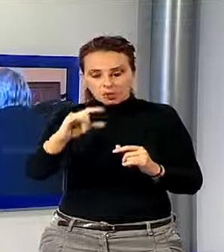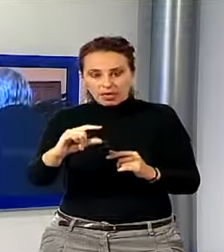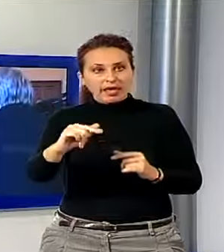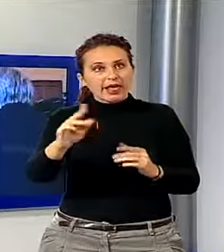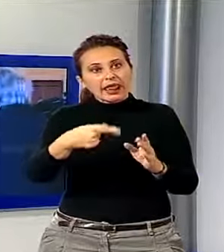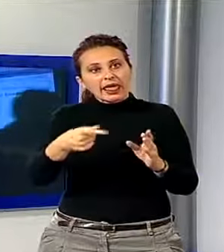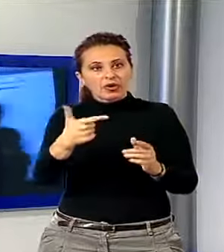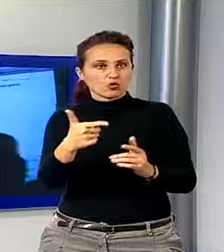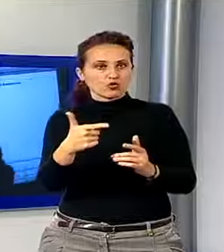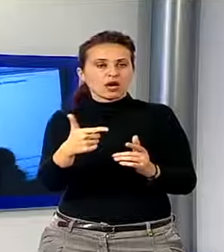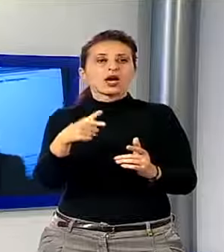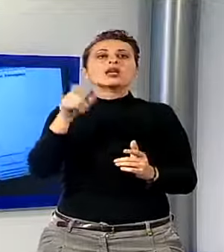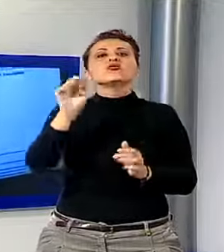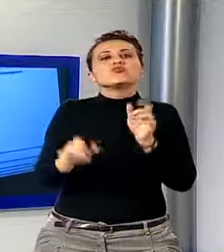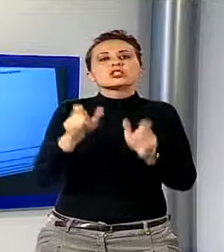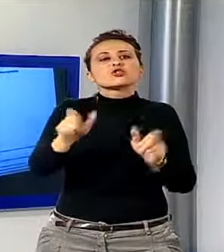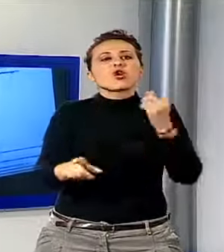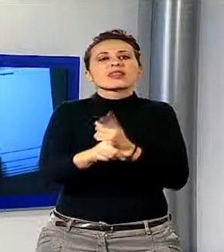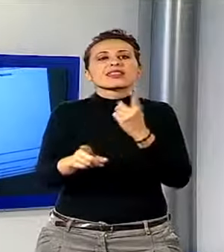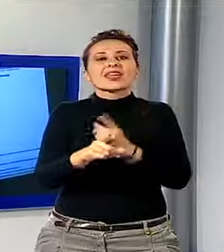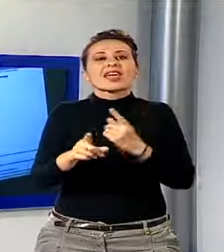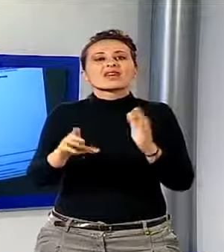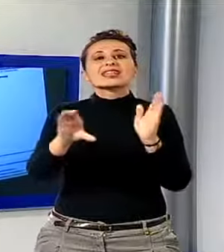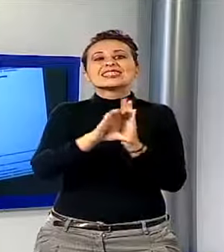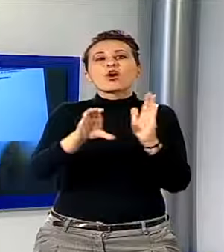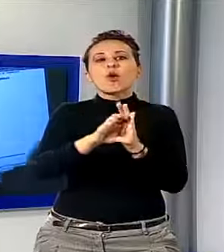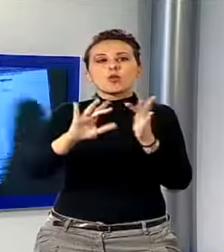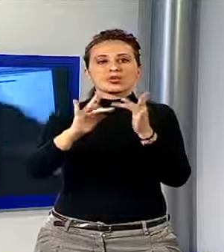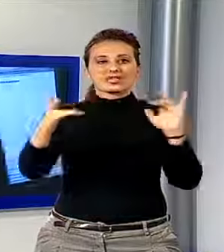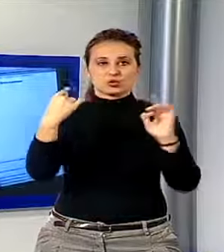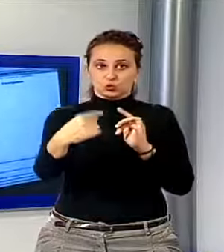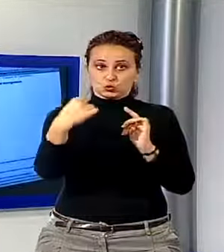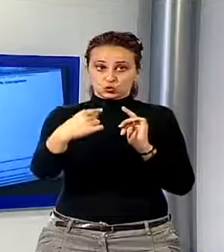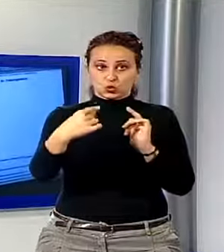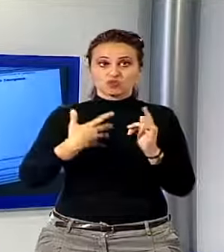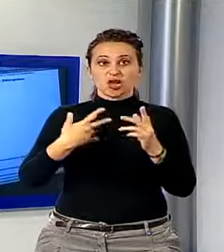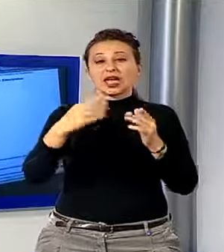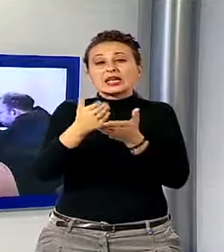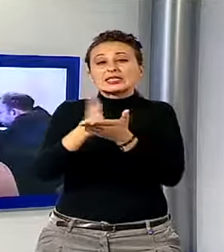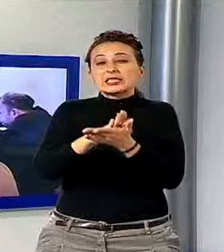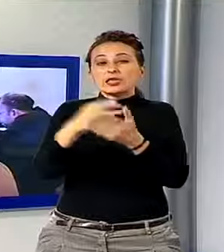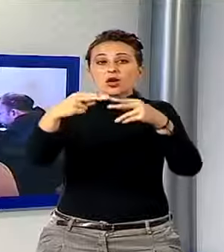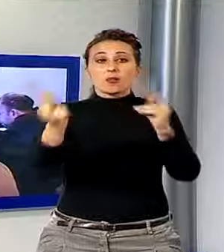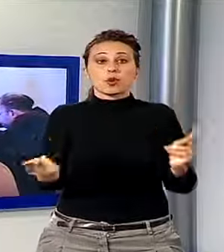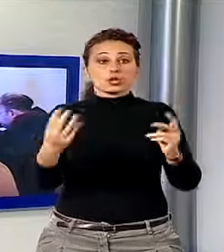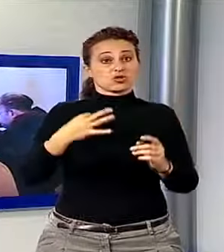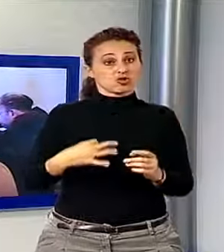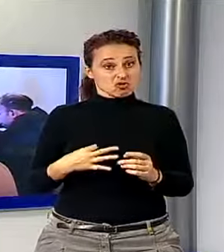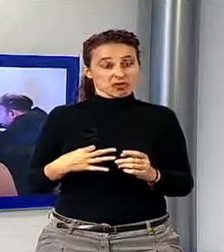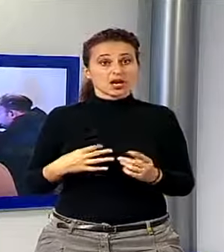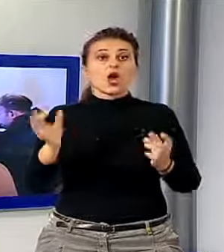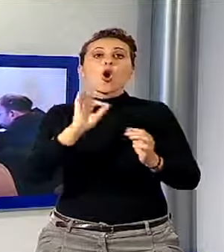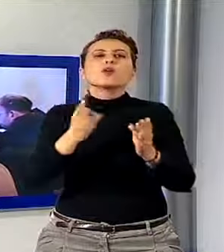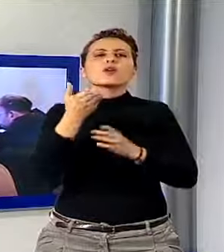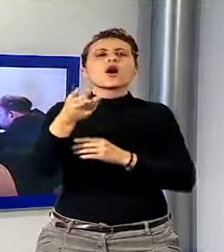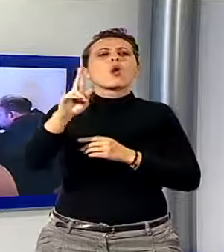provvedere all'iscrizione sul sito internet del Comune, nell'apposita sezione protezione civile, oppure recarsi all'URP in piazza